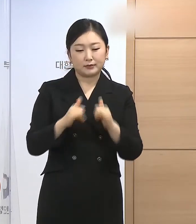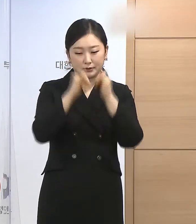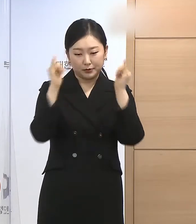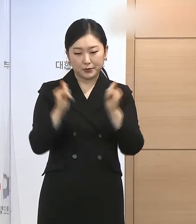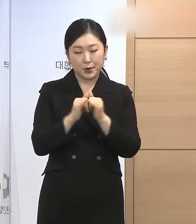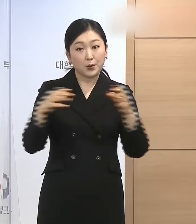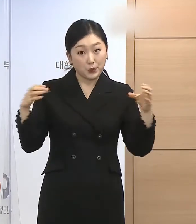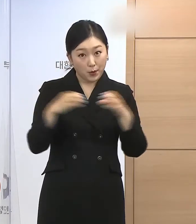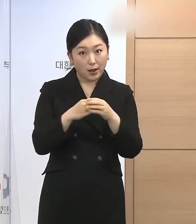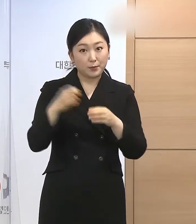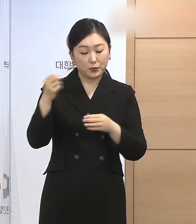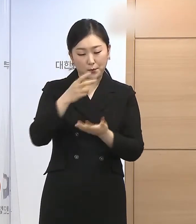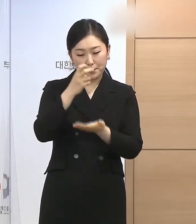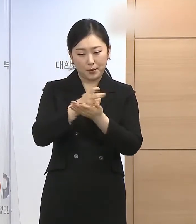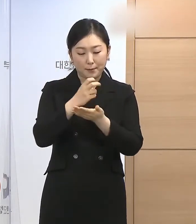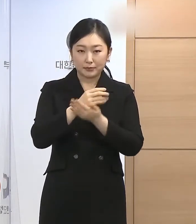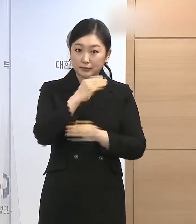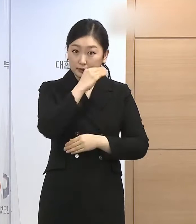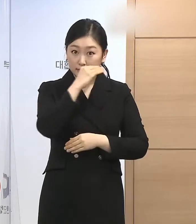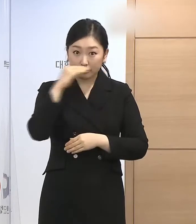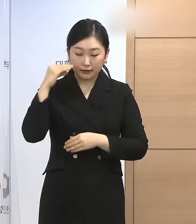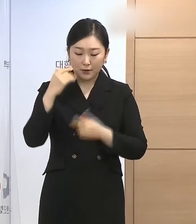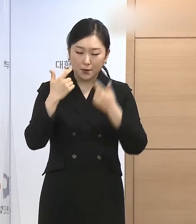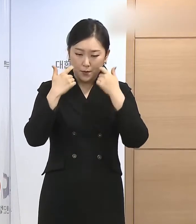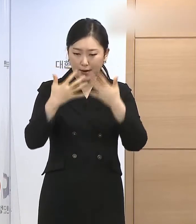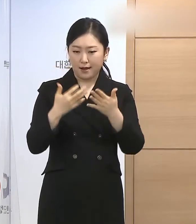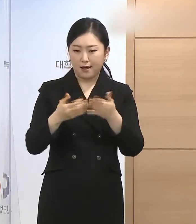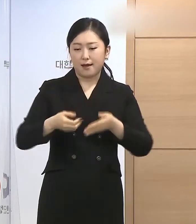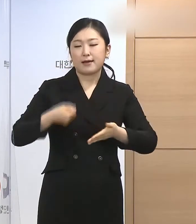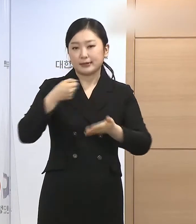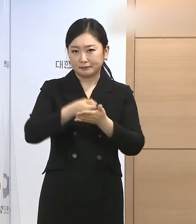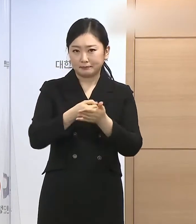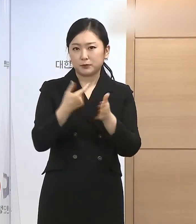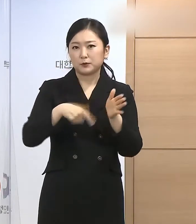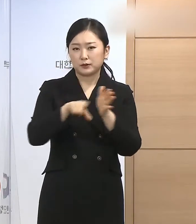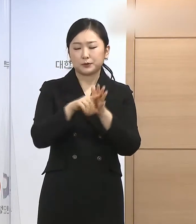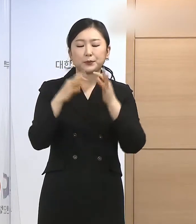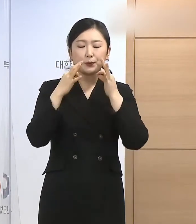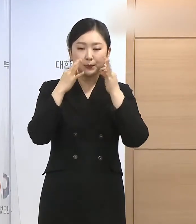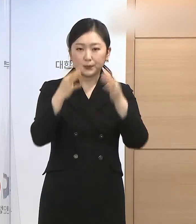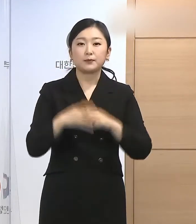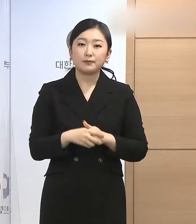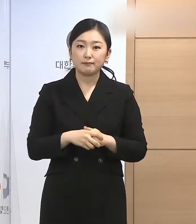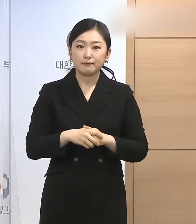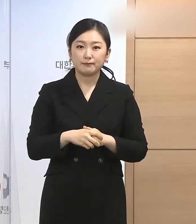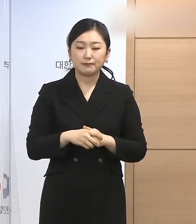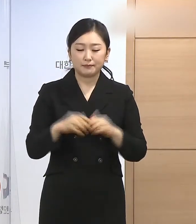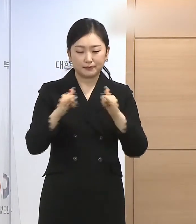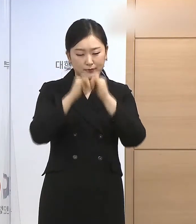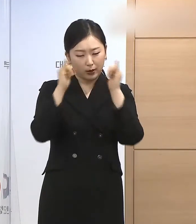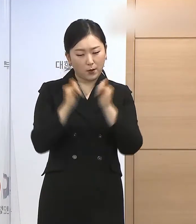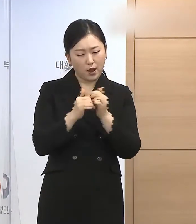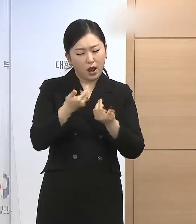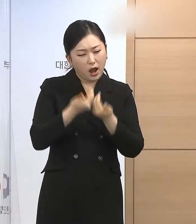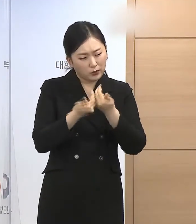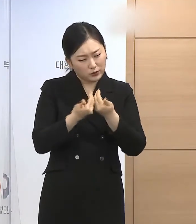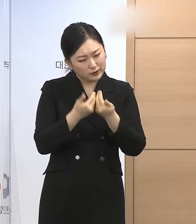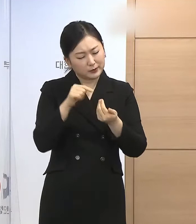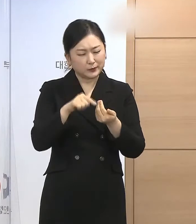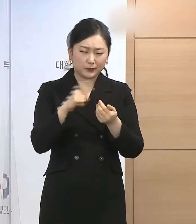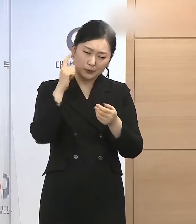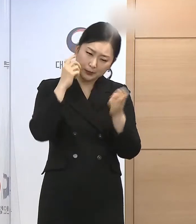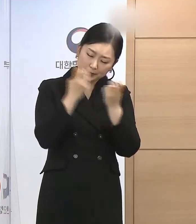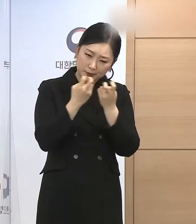법질서 확립과의 조화를 도모하고자 하였습니다. 사회적 갈등치유와 지역공동체